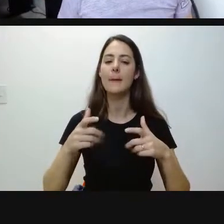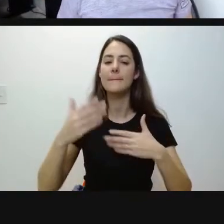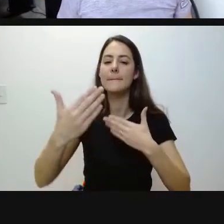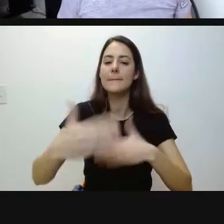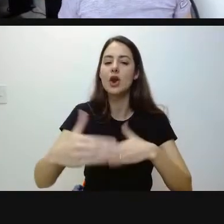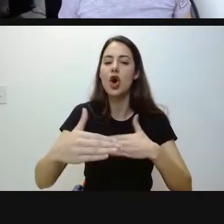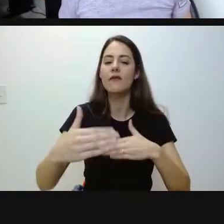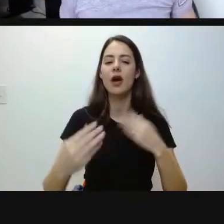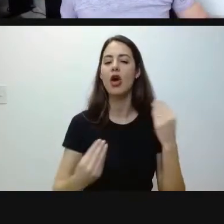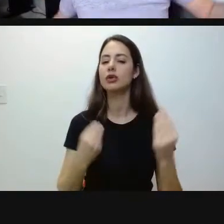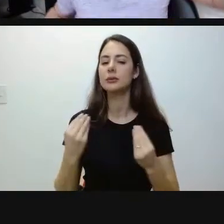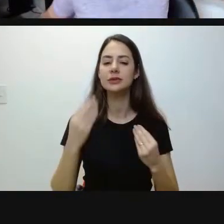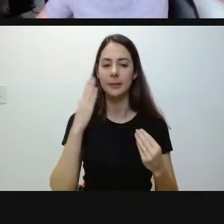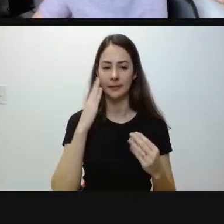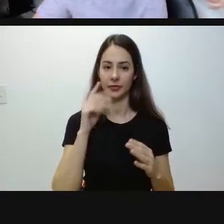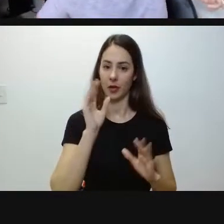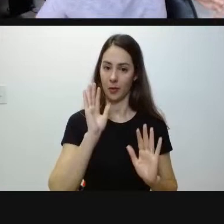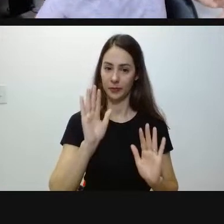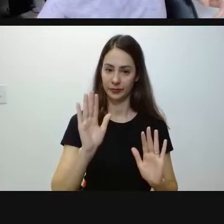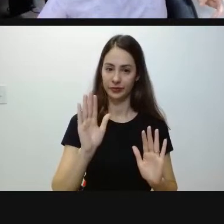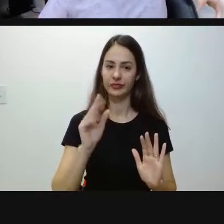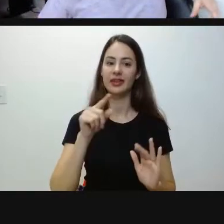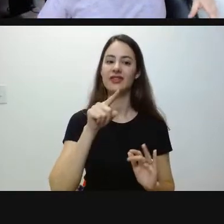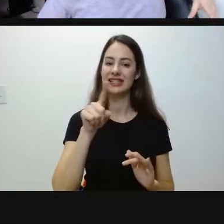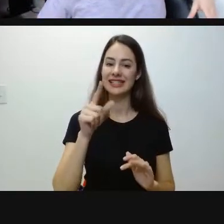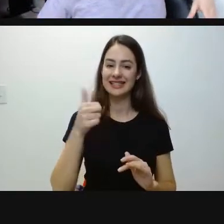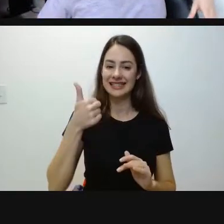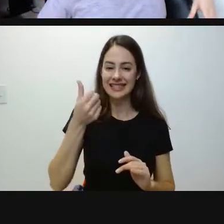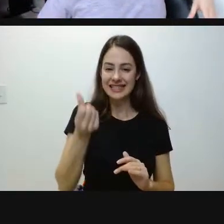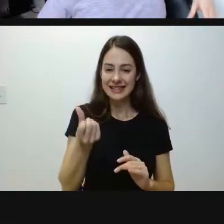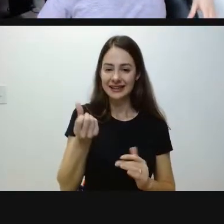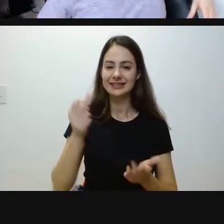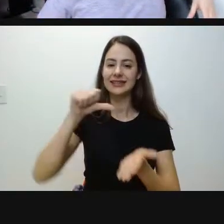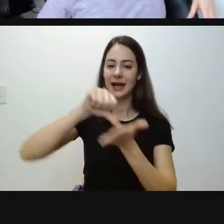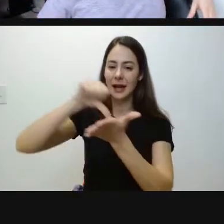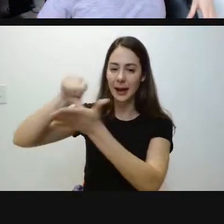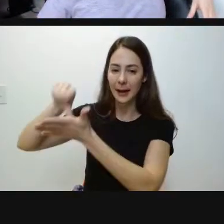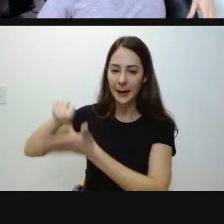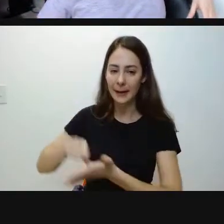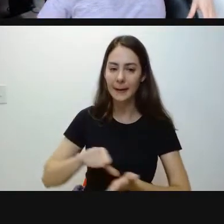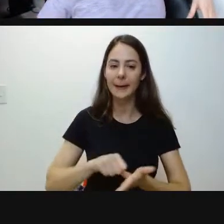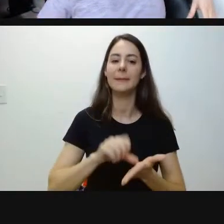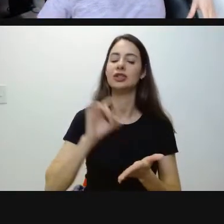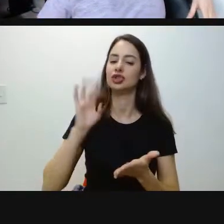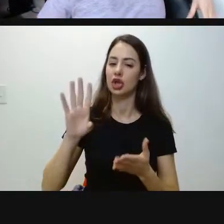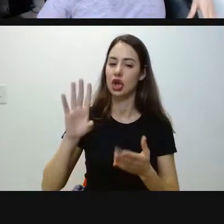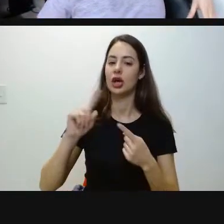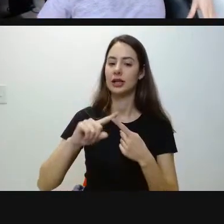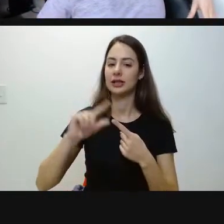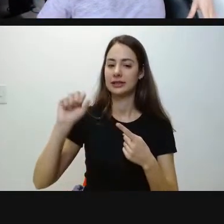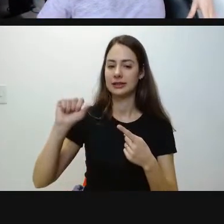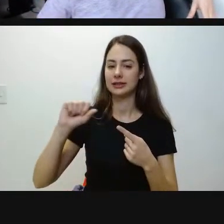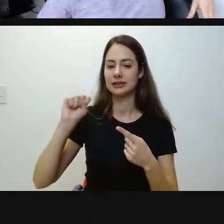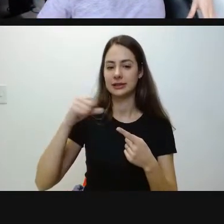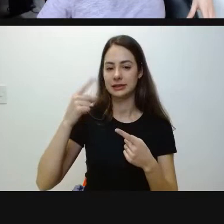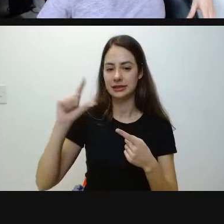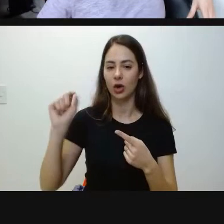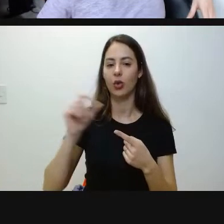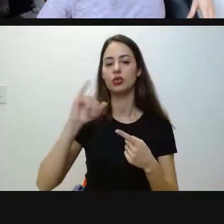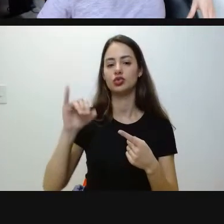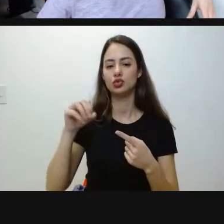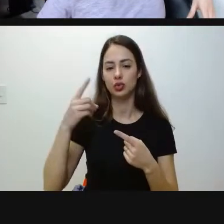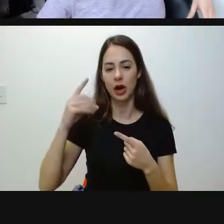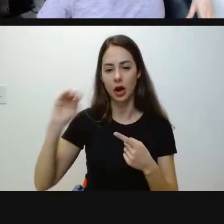fizer... Se ele fez inscrição para os 16 campos, com exceção de São João Evangelista e Ouro Preto, que vão